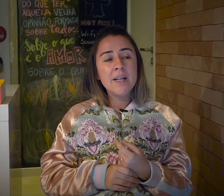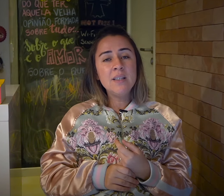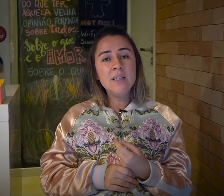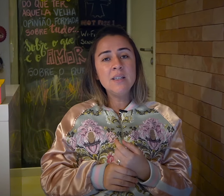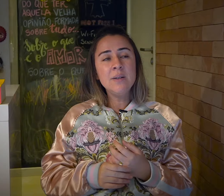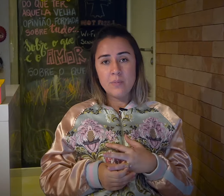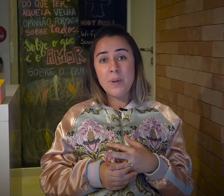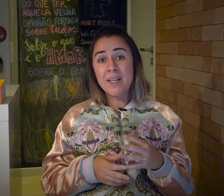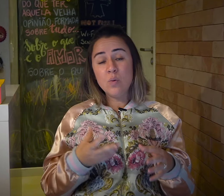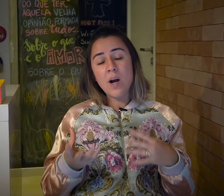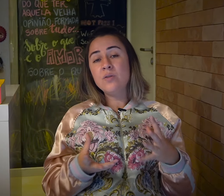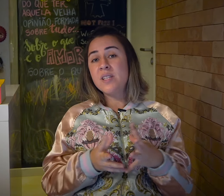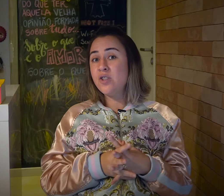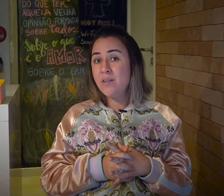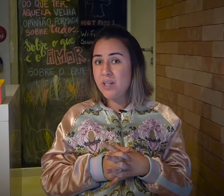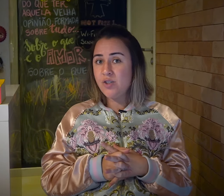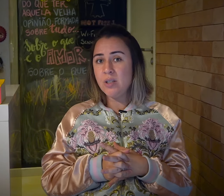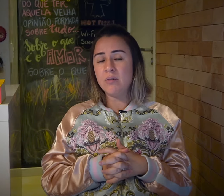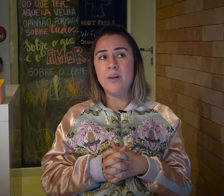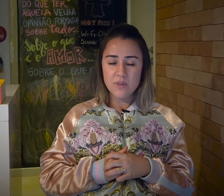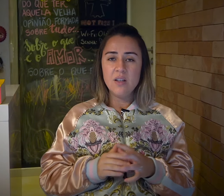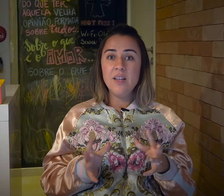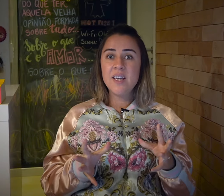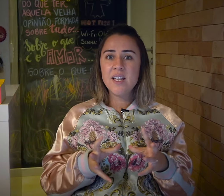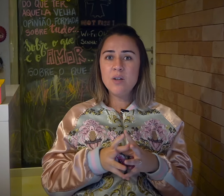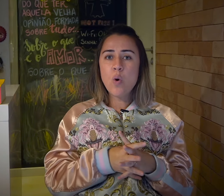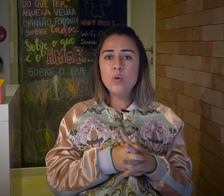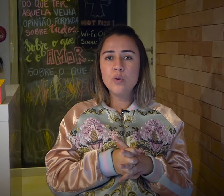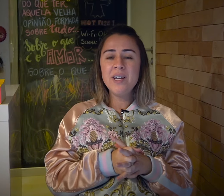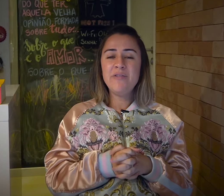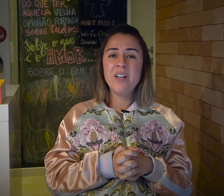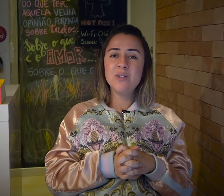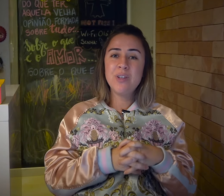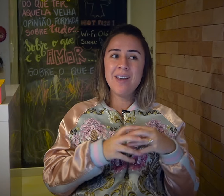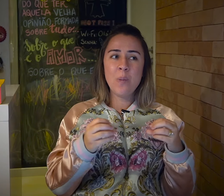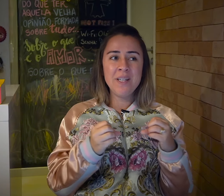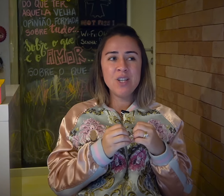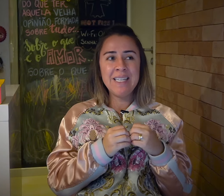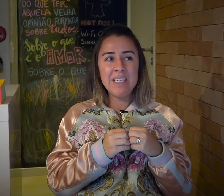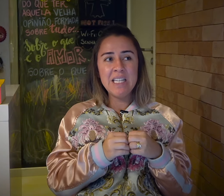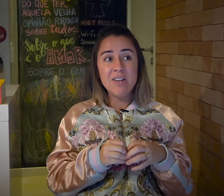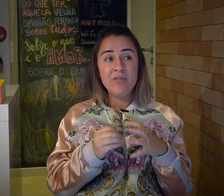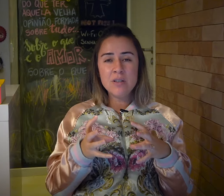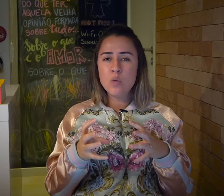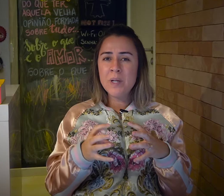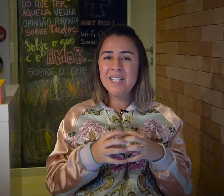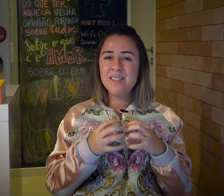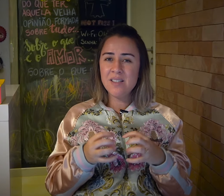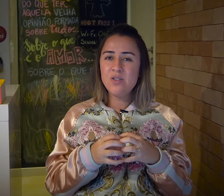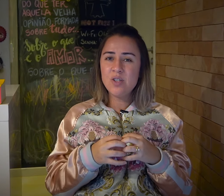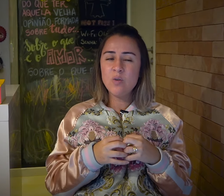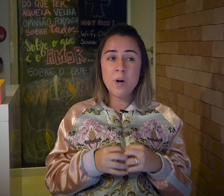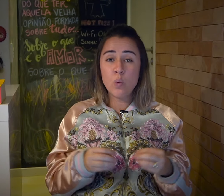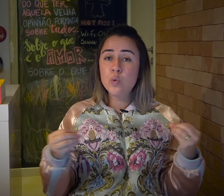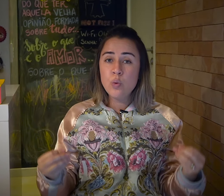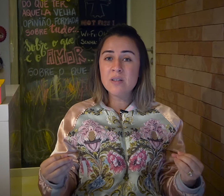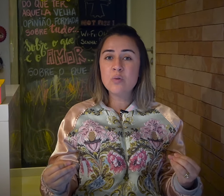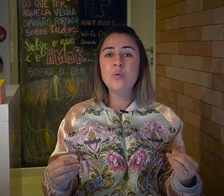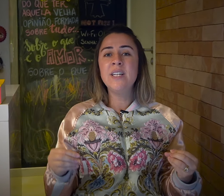que o quadro seja revertido, né? E aí ele conclui ali falando que realmente ele vislumbra que existe uma cultura surda,